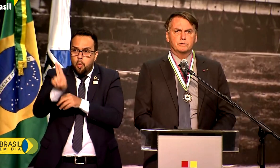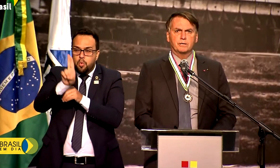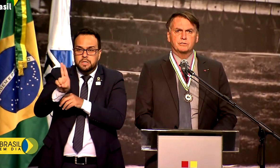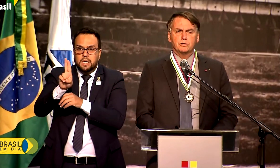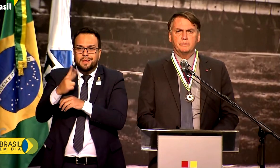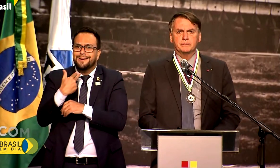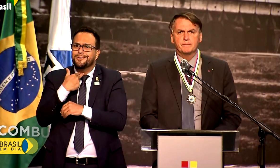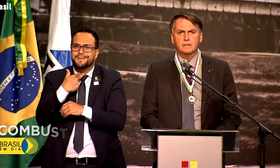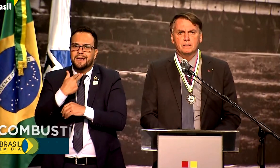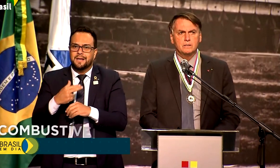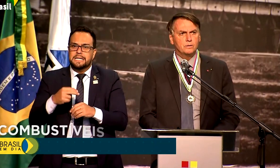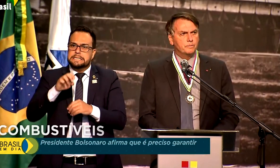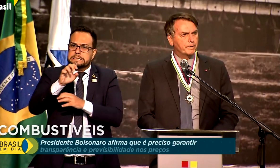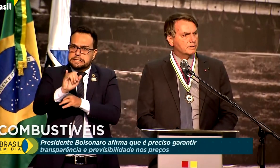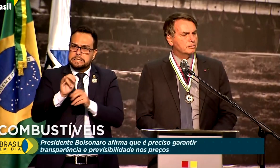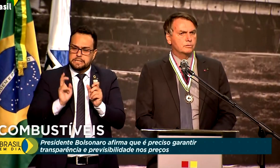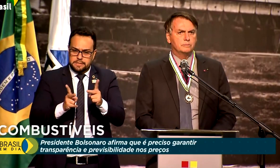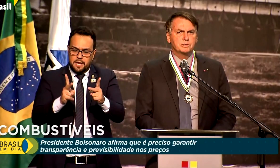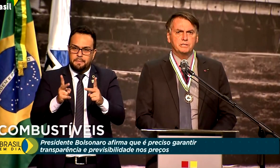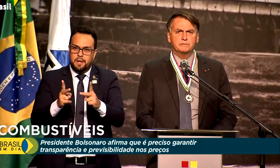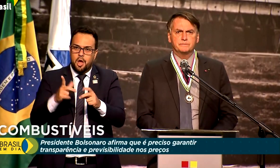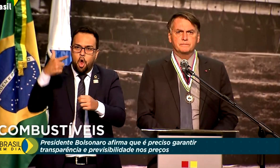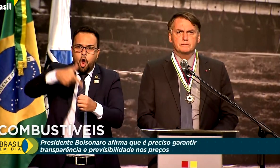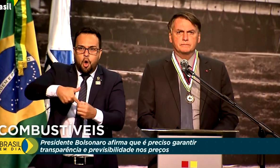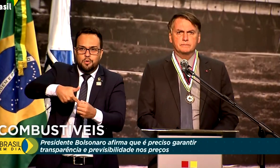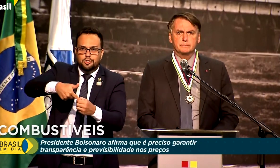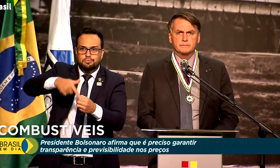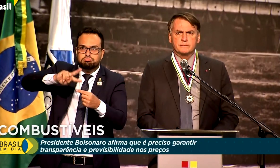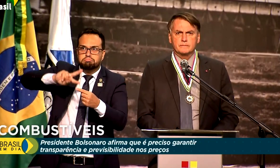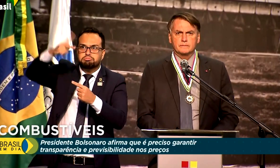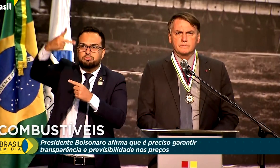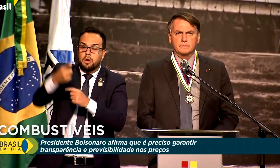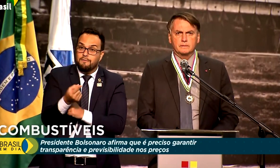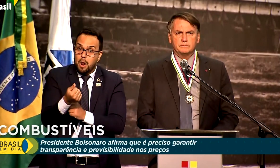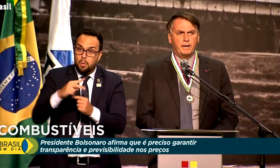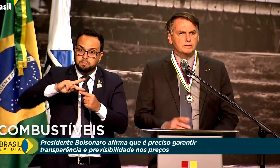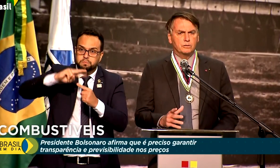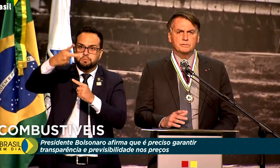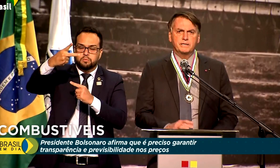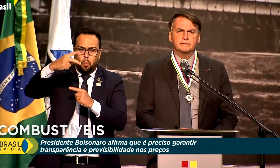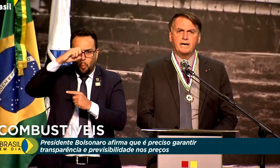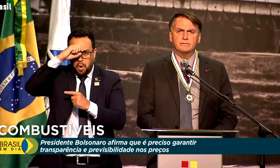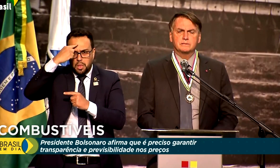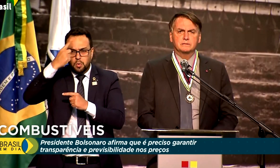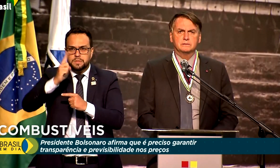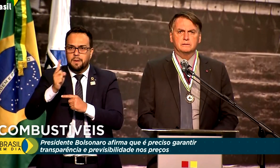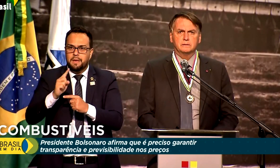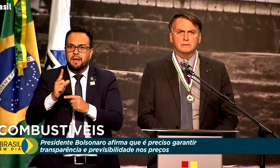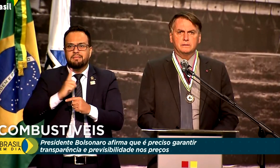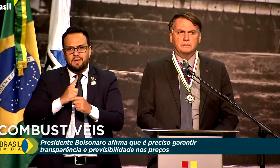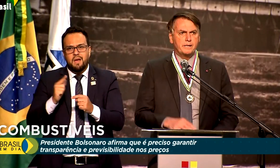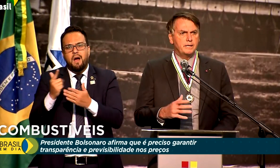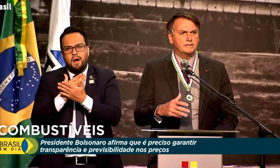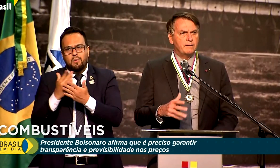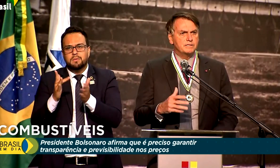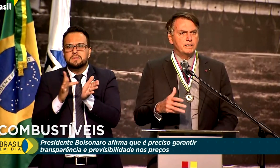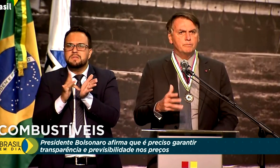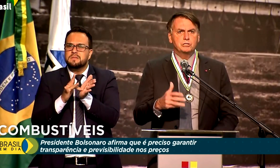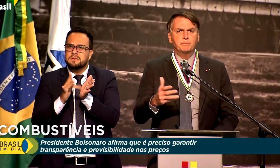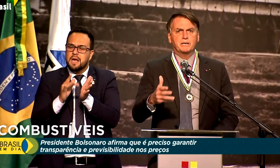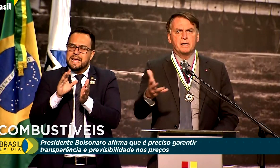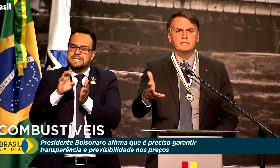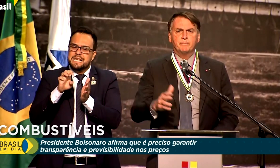vez que porventura sobe o preço do combustível, mais alguns centavos, e esses